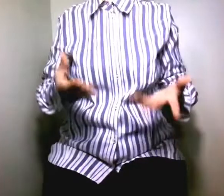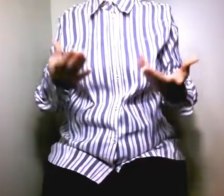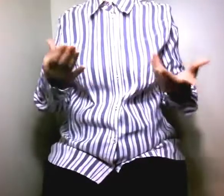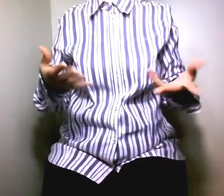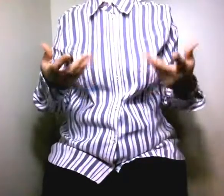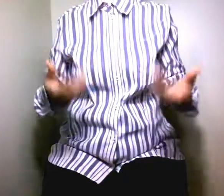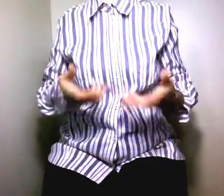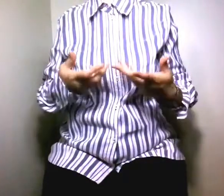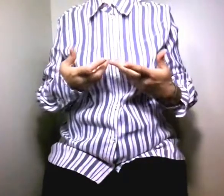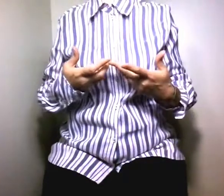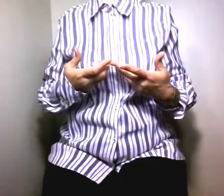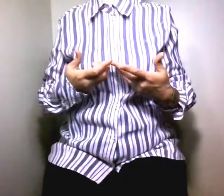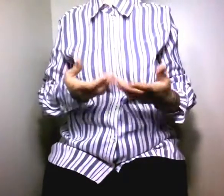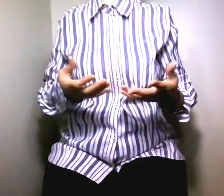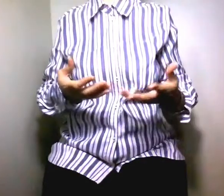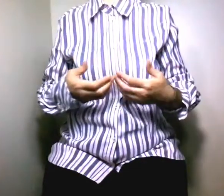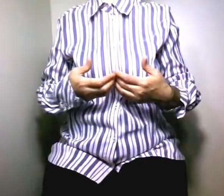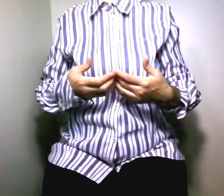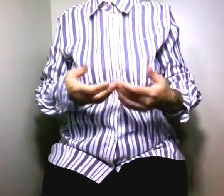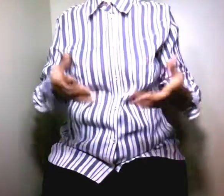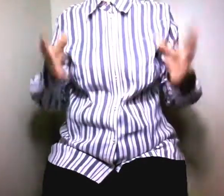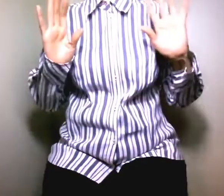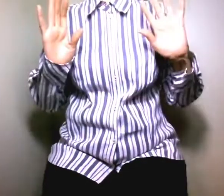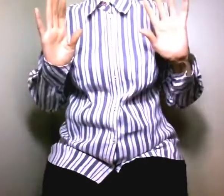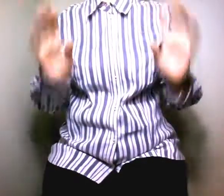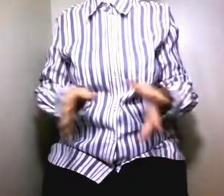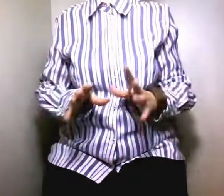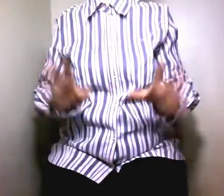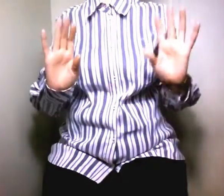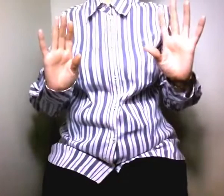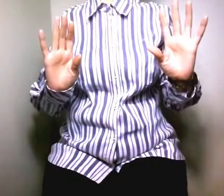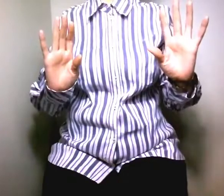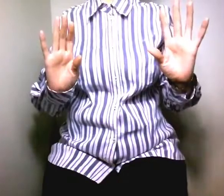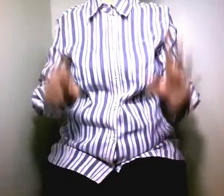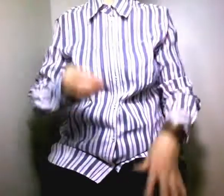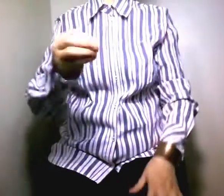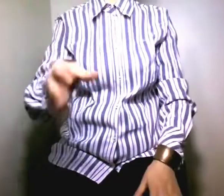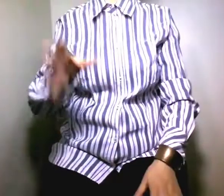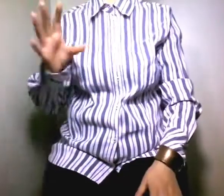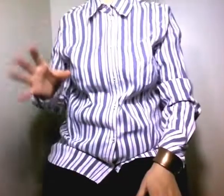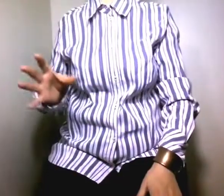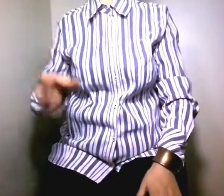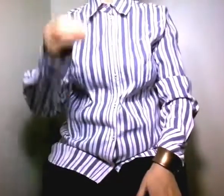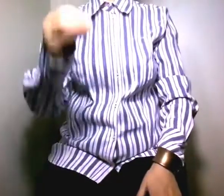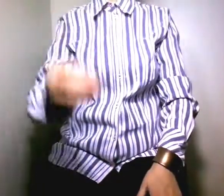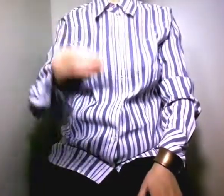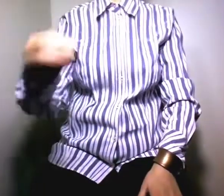هذا أمر يعني حتى أرى الله إذ مرأة ولا حلو ولا قوة إلا بالله علي رادي يتخيل رأس كذا إلا